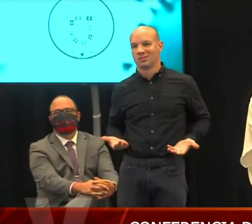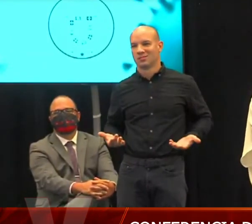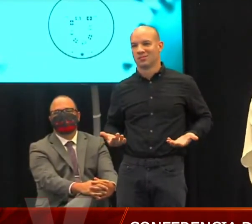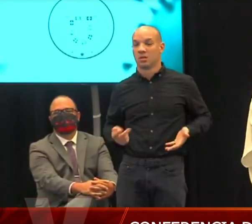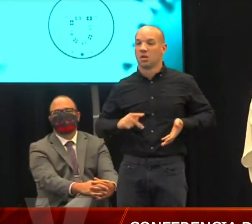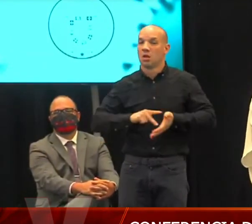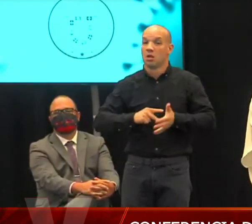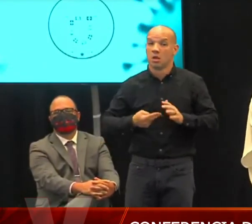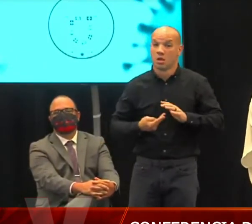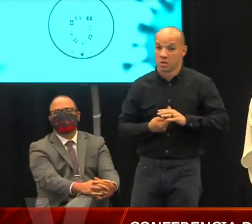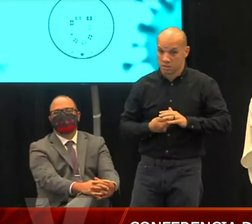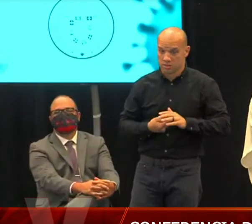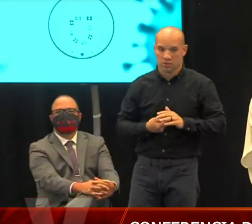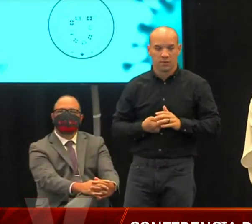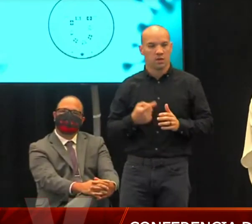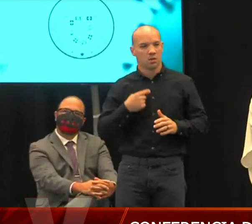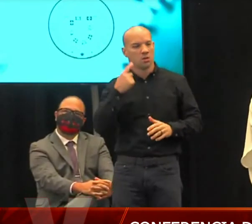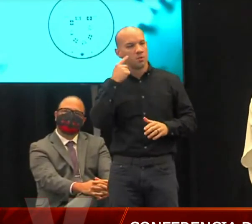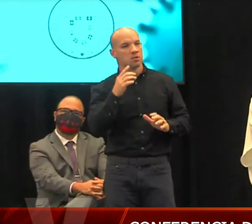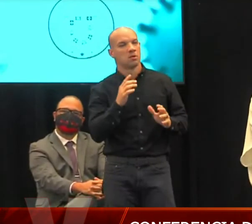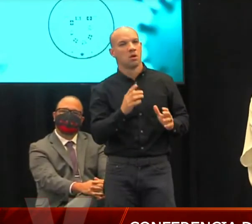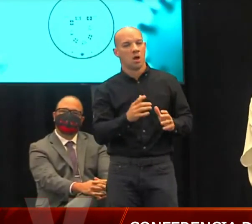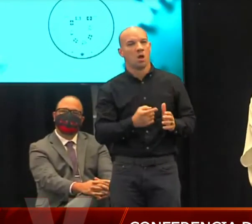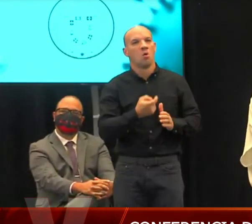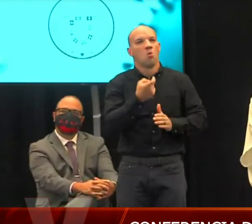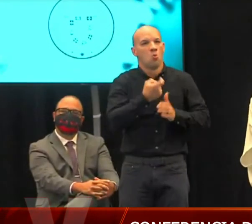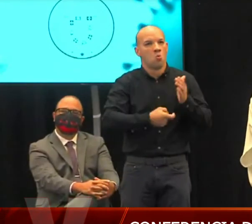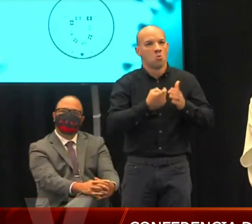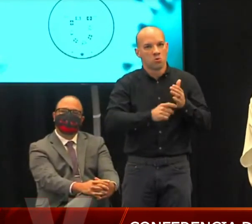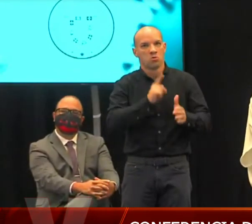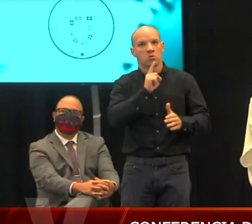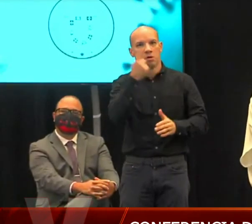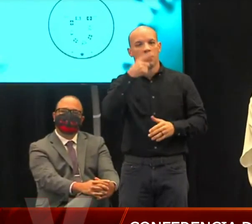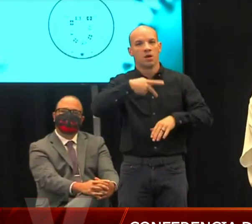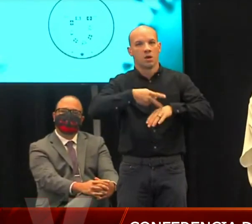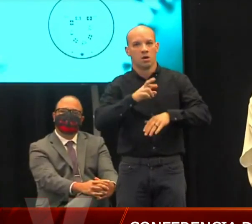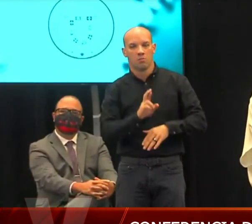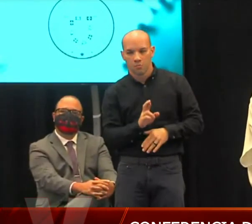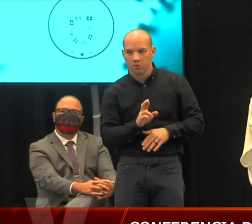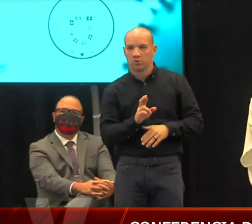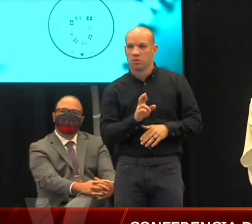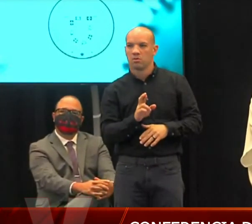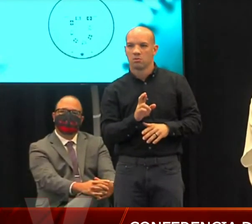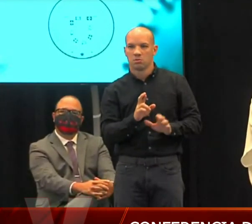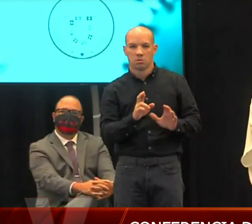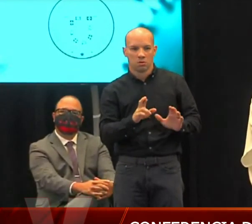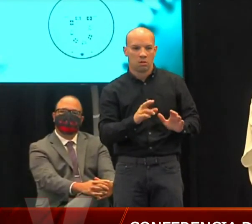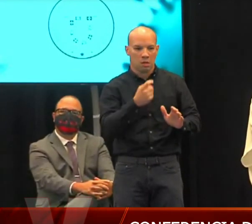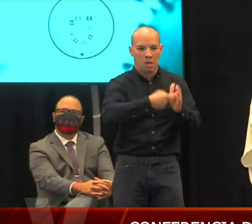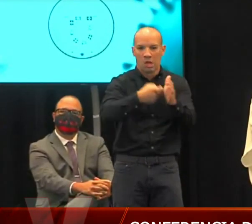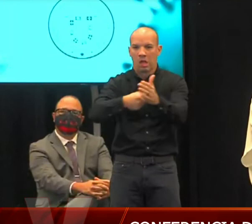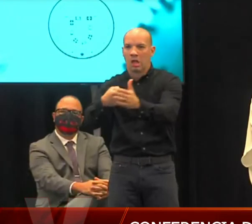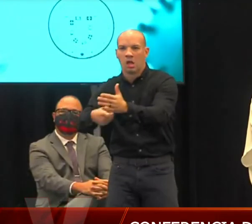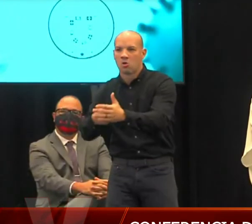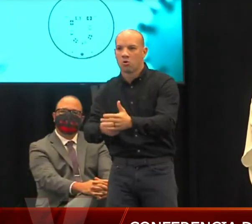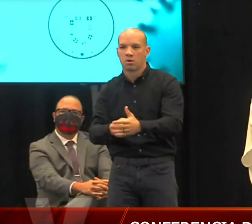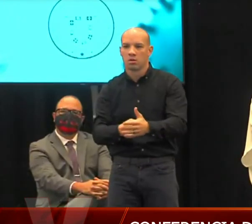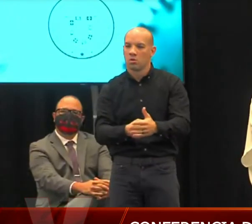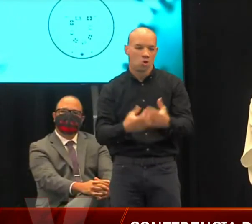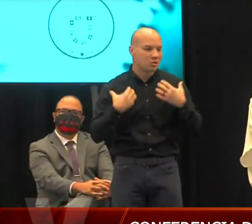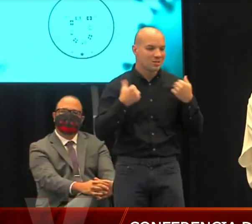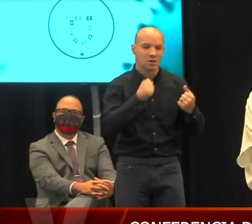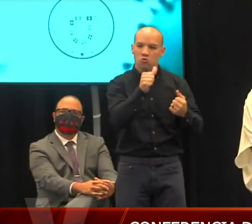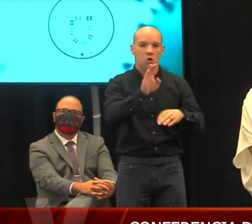de que tienen que venir con una estructura de costo real para puerto rico esto no puede ser un negocio la salud no es un negocio así que eso se le hizo